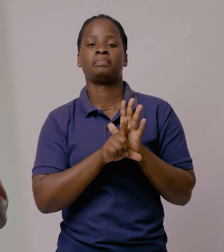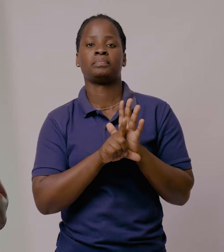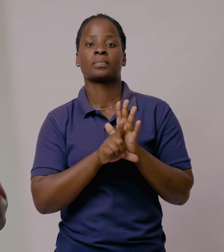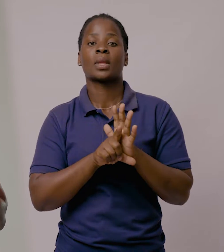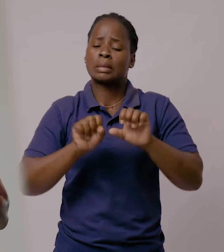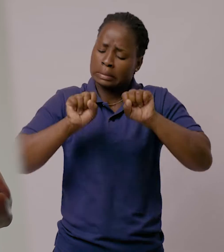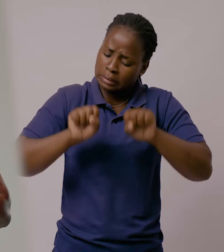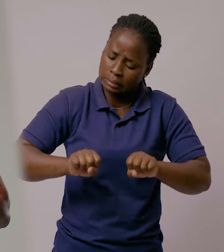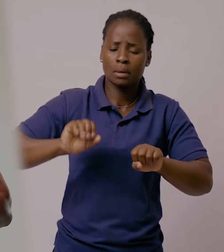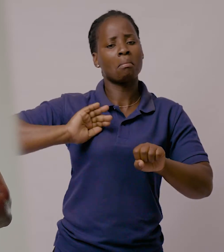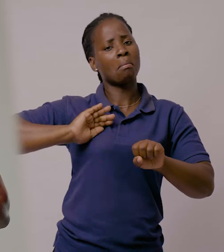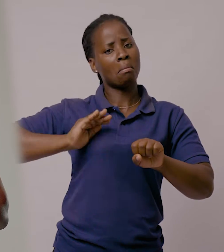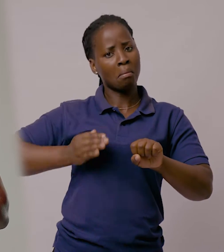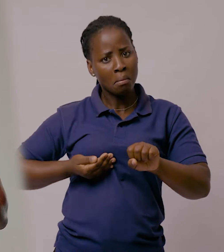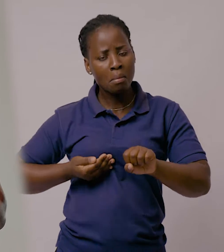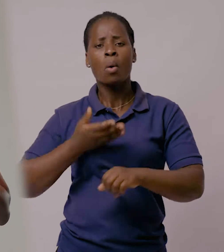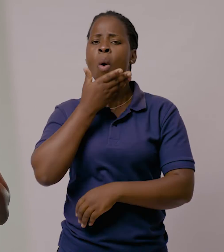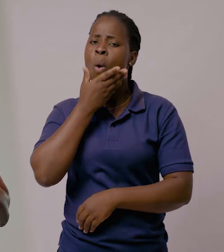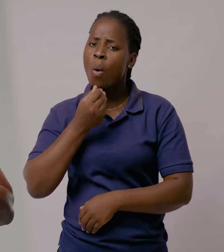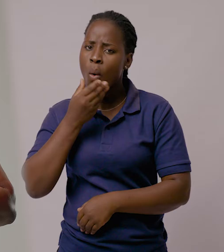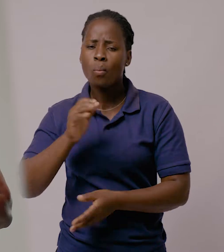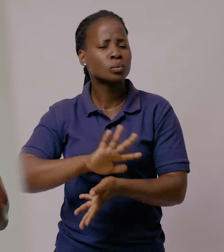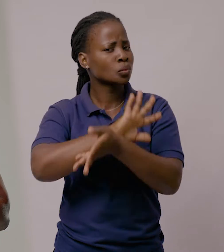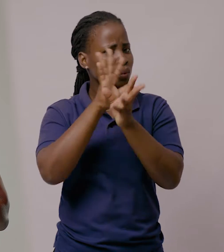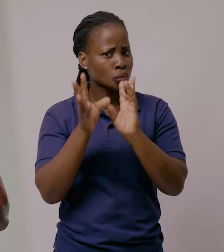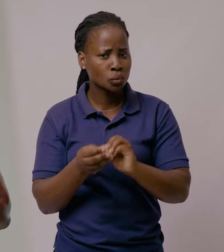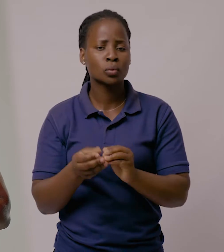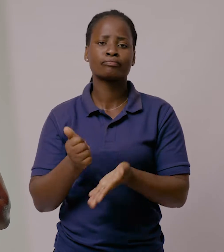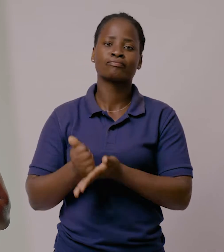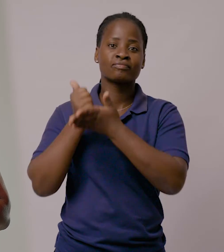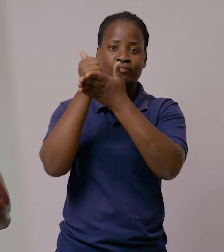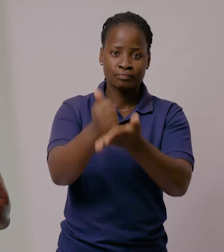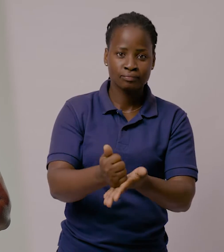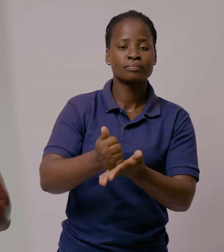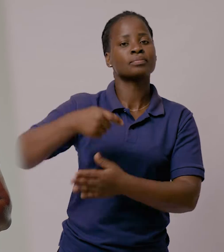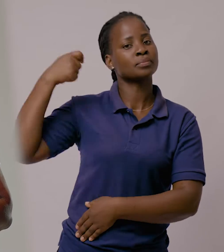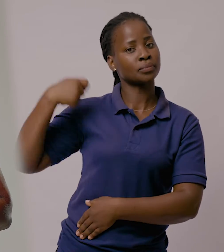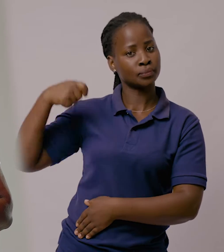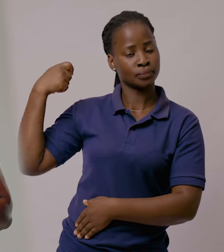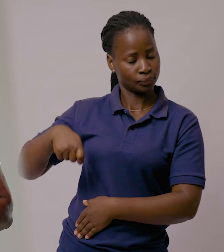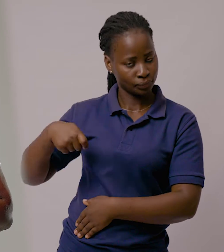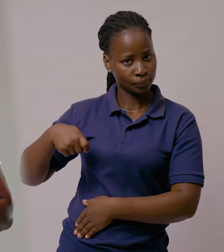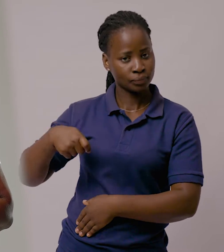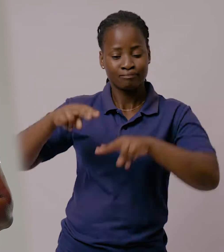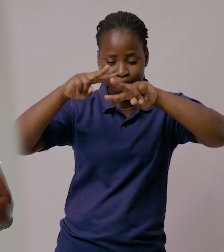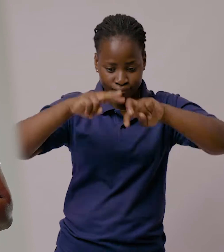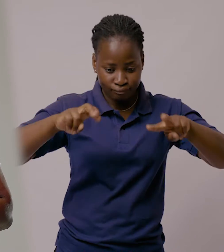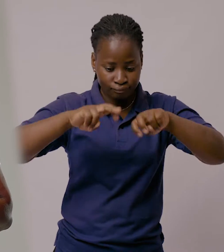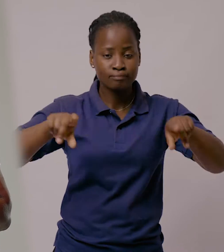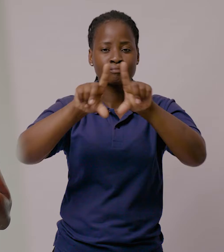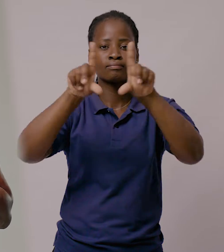É dever de toda cidadã e de todo cidadão colaborar com as autoridades na